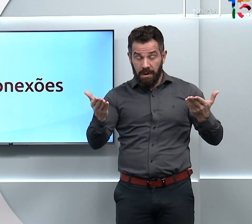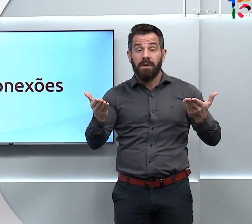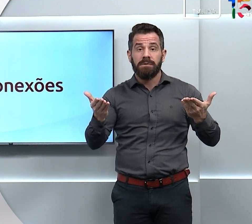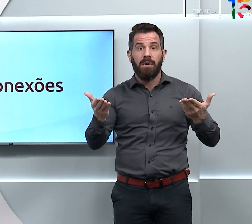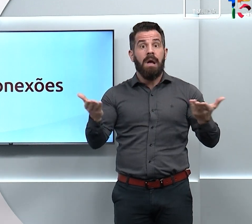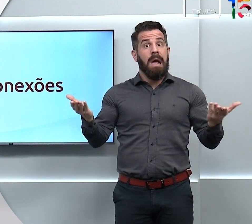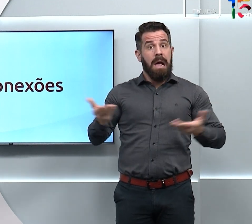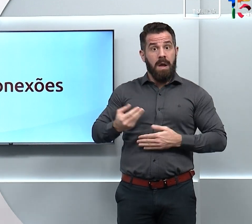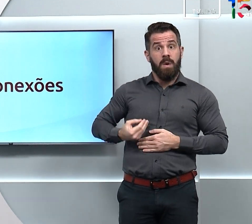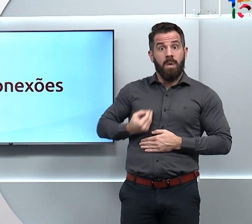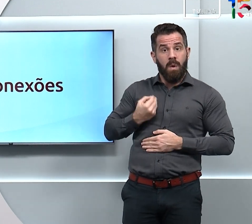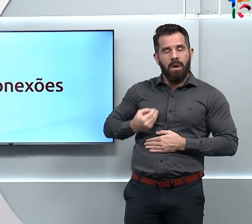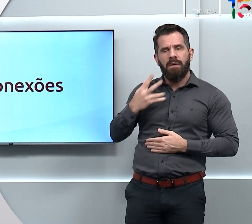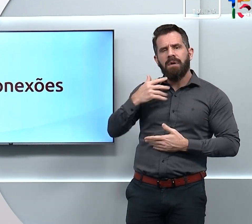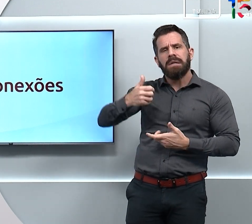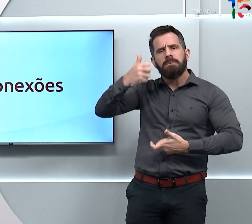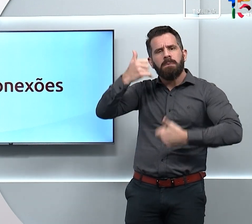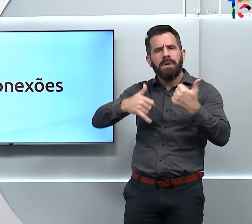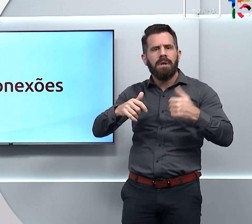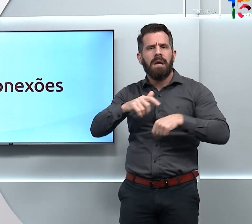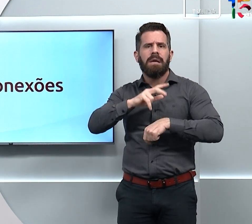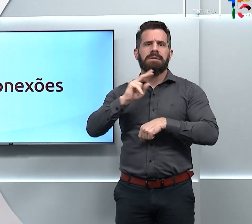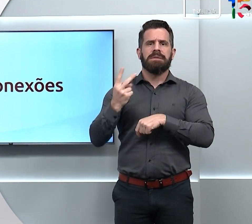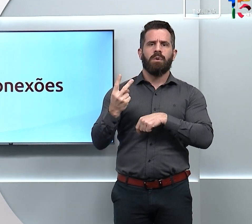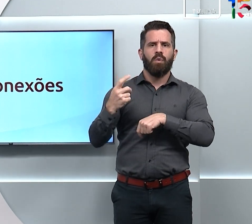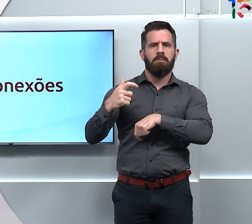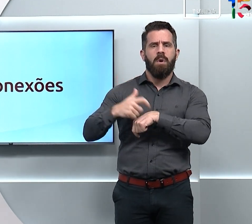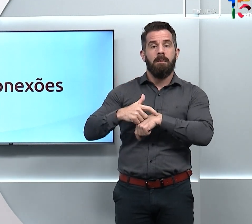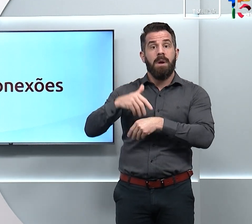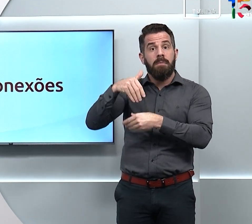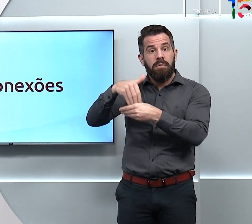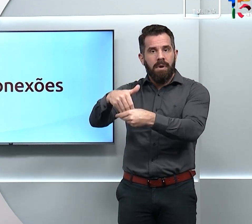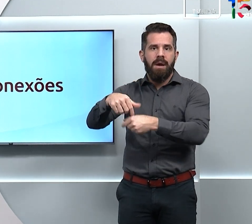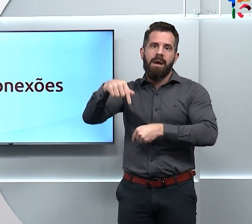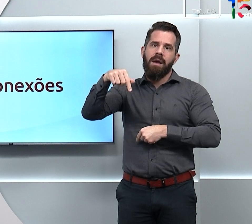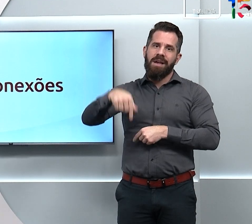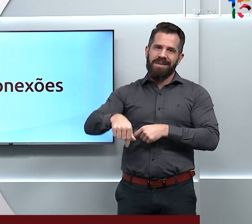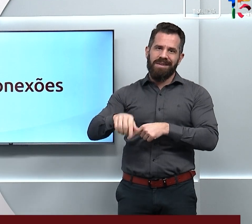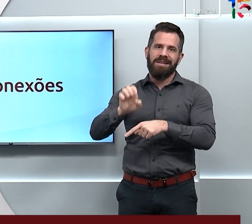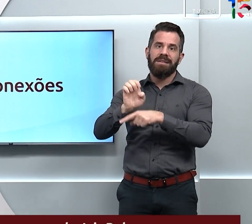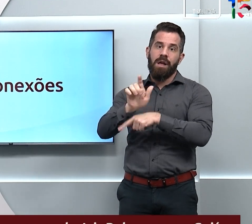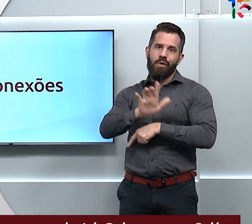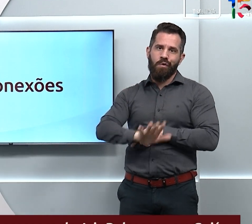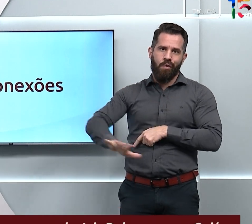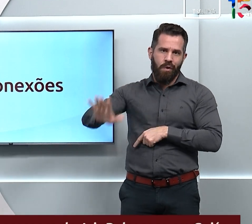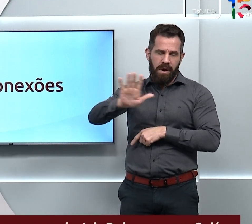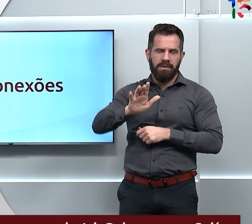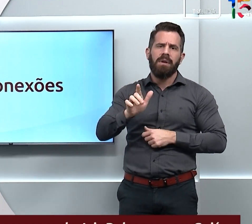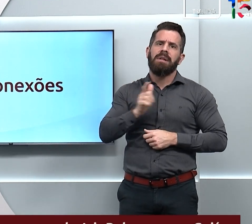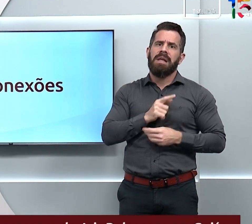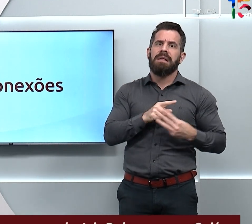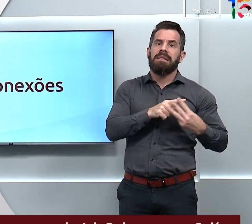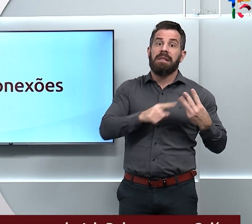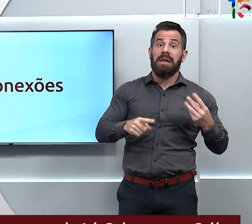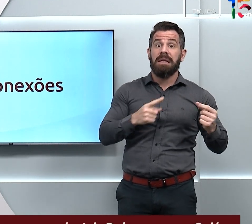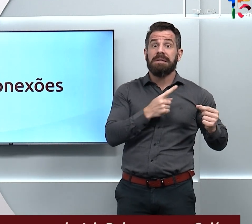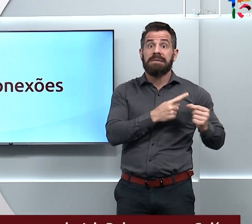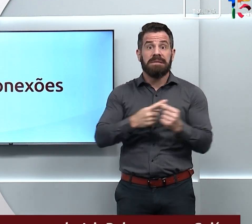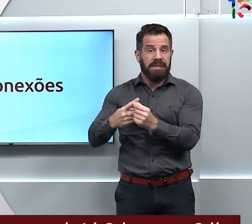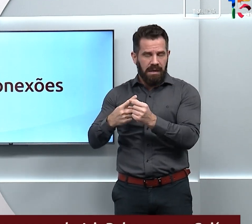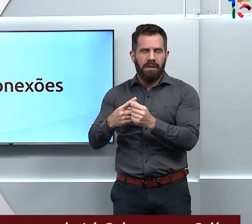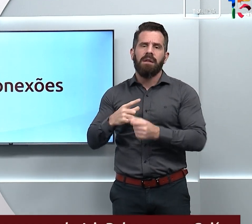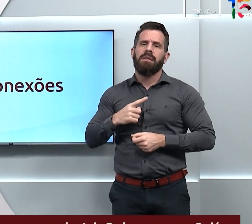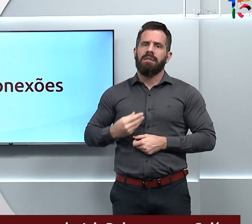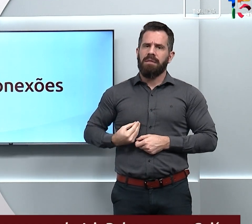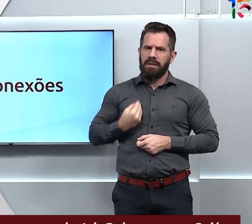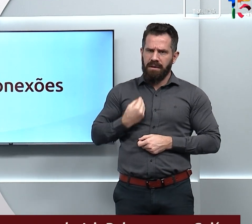A gente passa agora a falar sobre o segundo turno das eleições municipais aqui no nosso estado. Nós temos três cidades, né, passando pelo